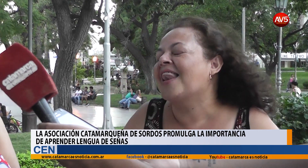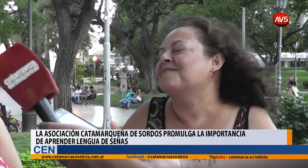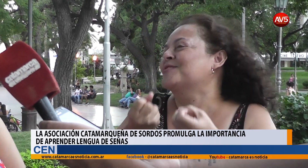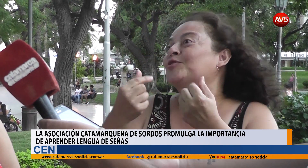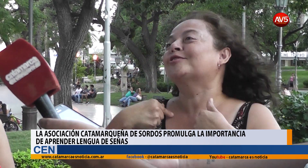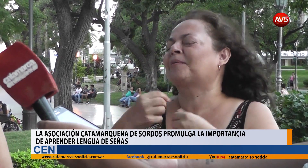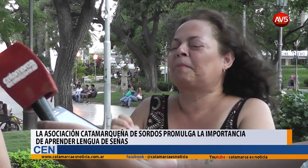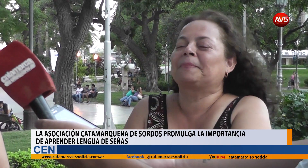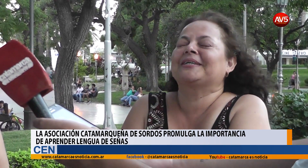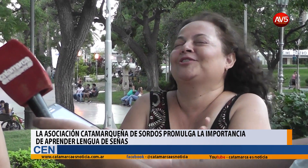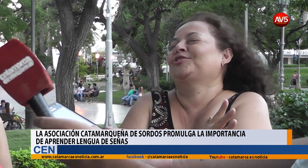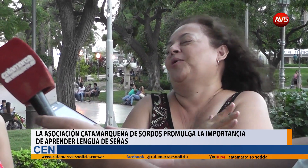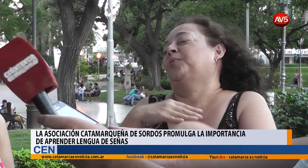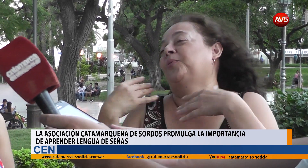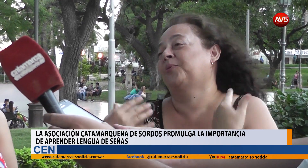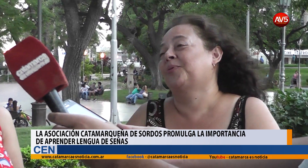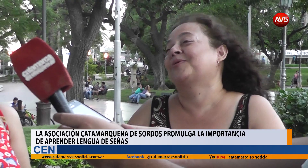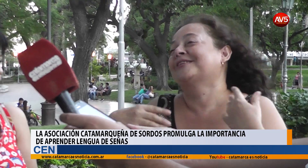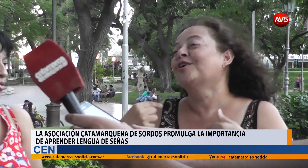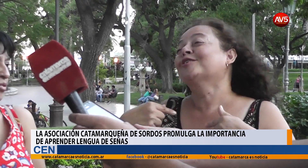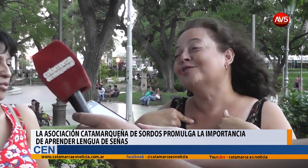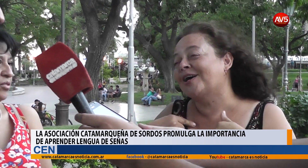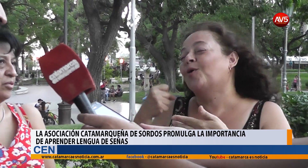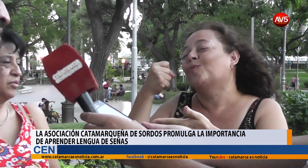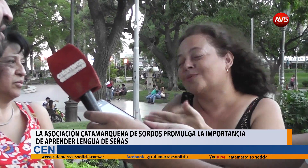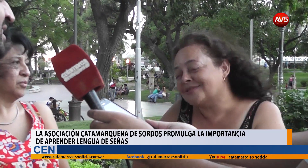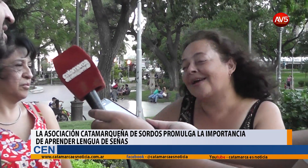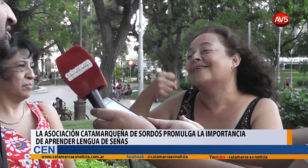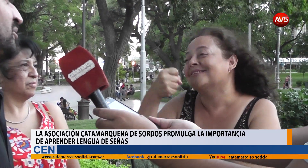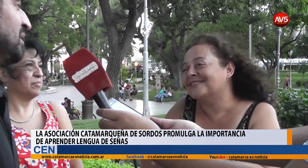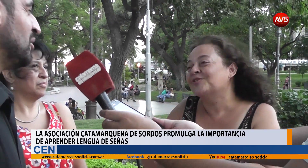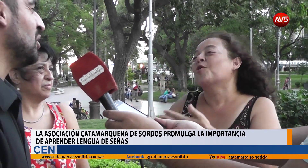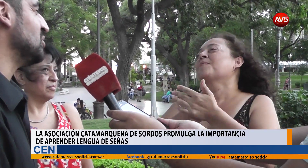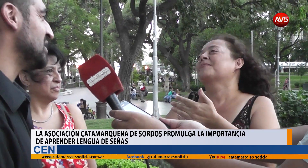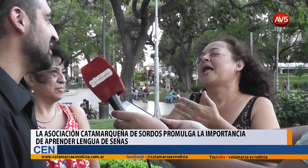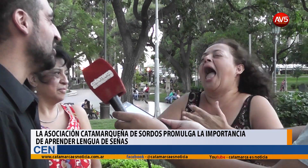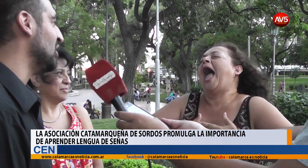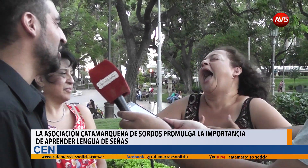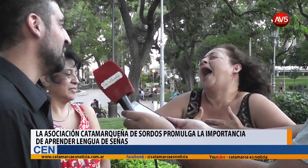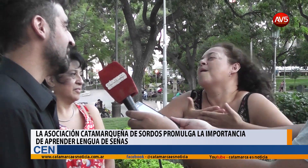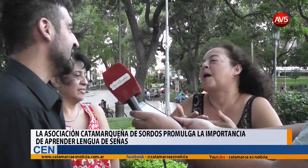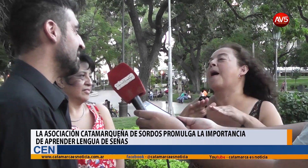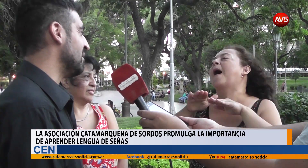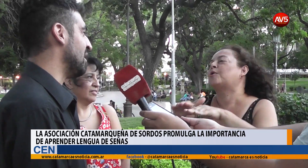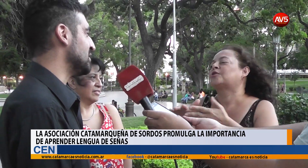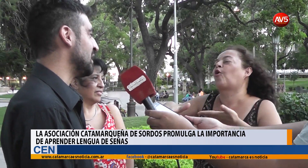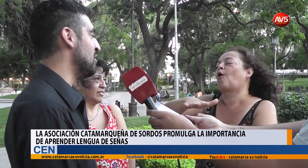Claro, son 25 aniversarios, obviamente nos emociona muchísimo. Nosotros venimos luchando, una fiesta de